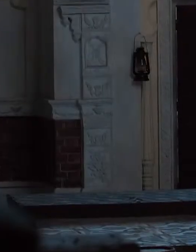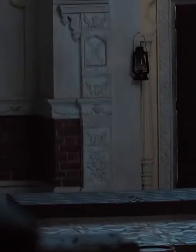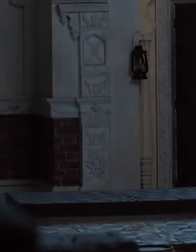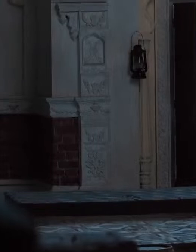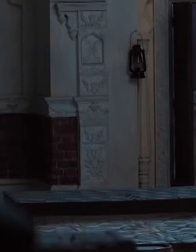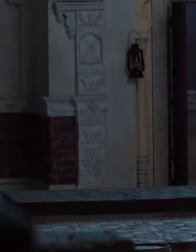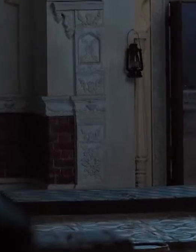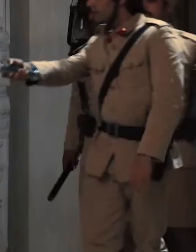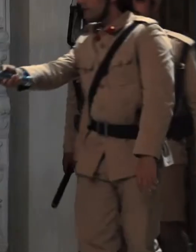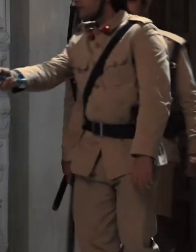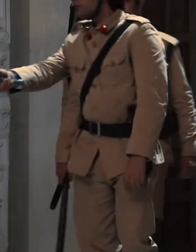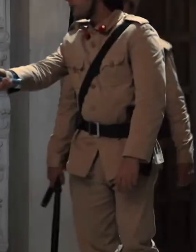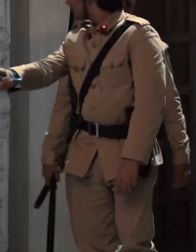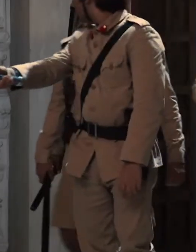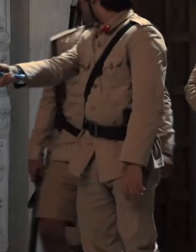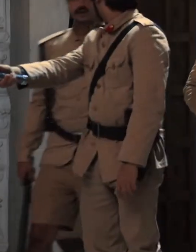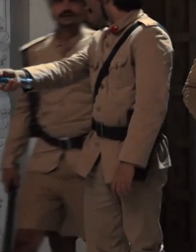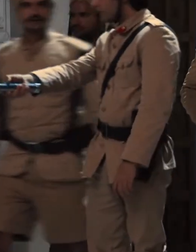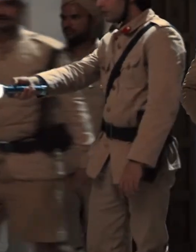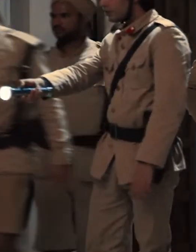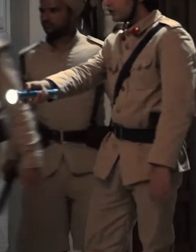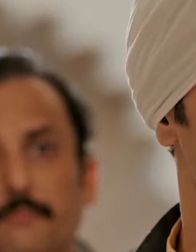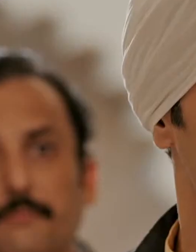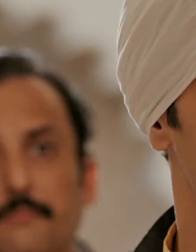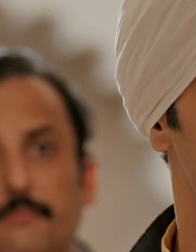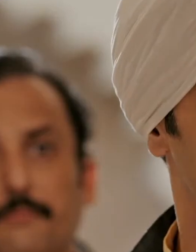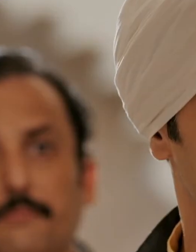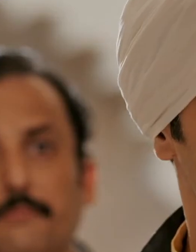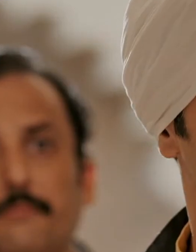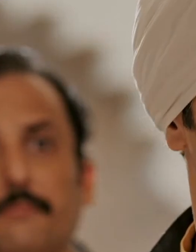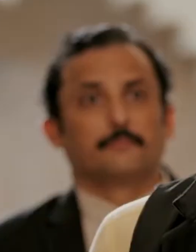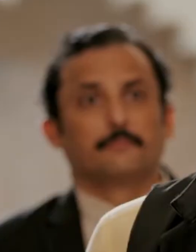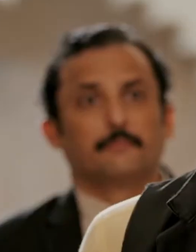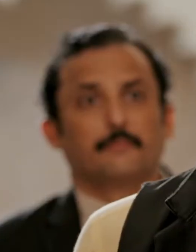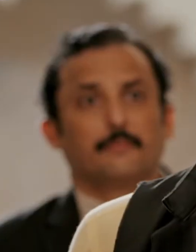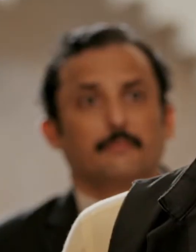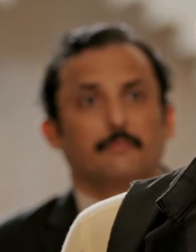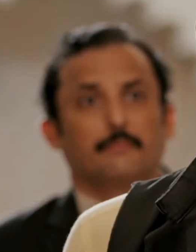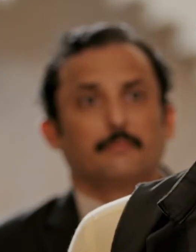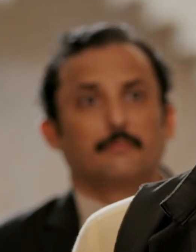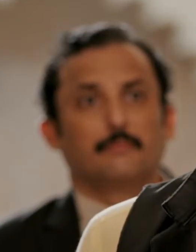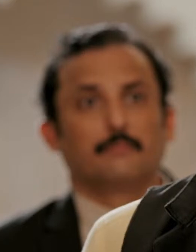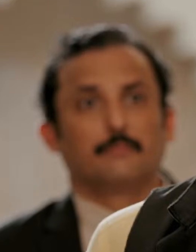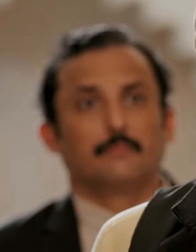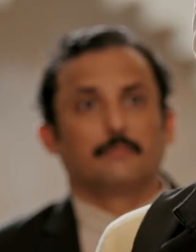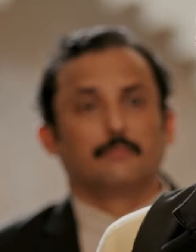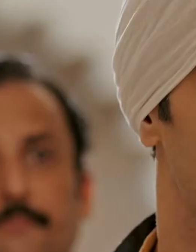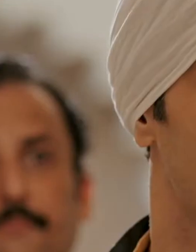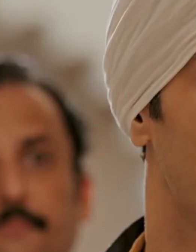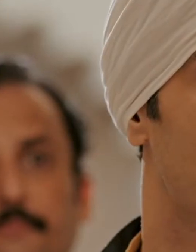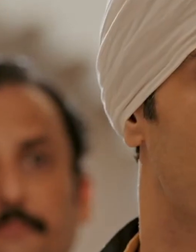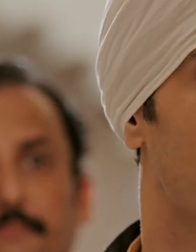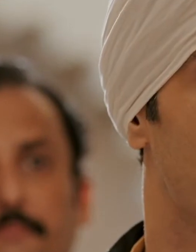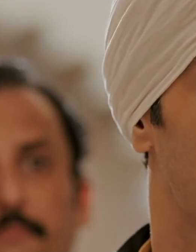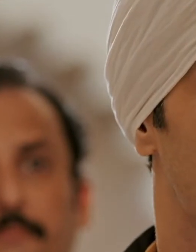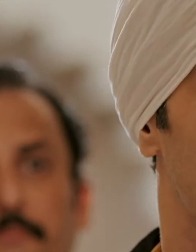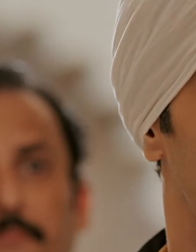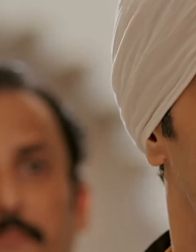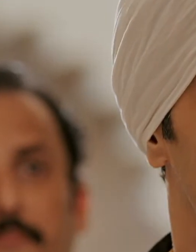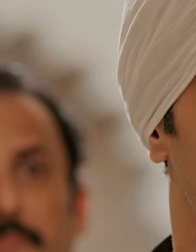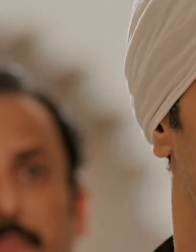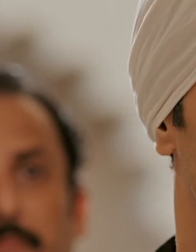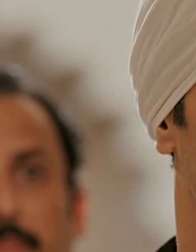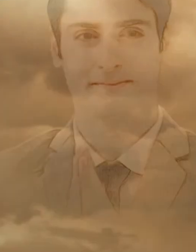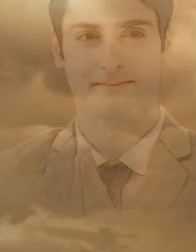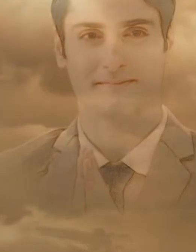अपने देश के लिए लड़ना या अपने देश फासीों की सेवा करना अगर अपराद है तो मैं हर जनम में यह अपराद करने को तयार हूँ फिर इसके लिए चाहे मुझे मुझे मृत्यों